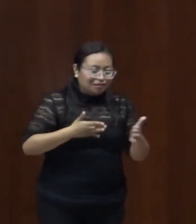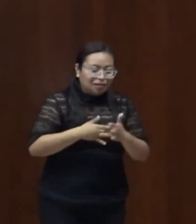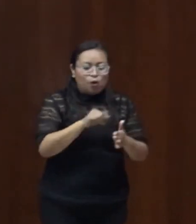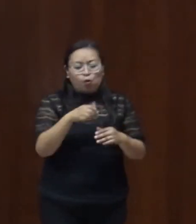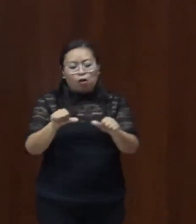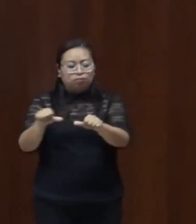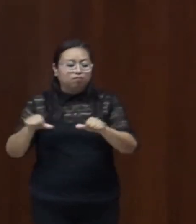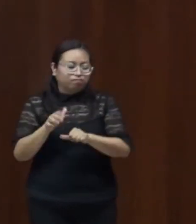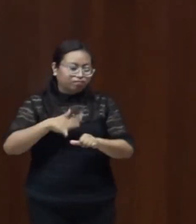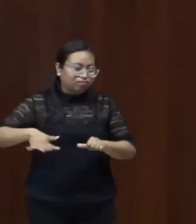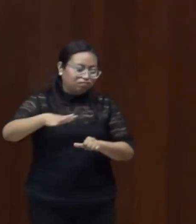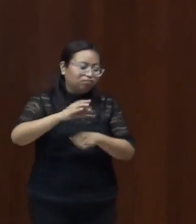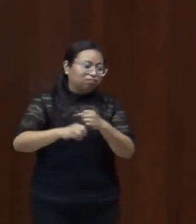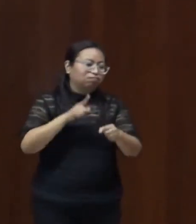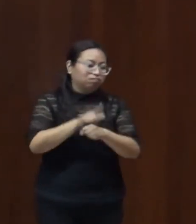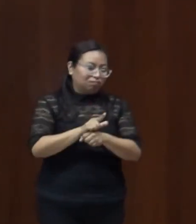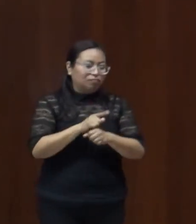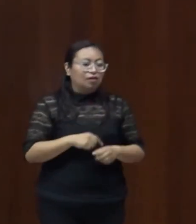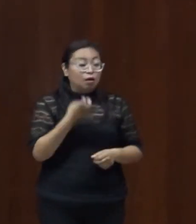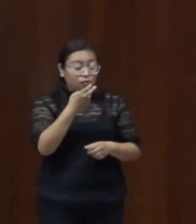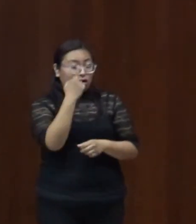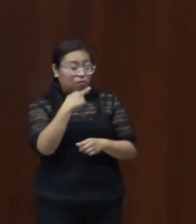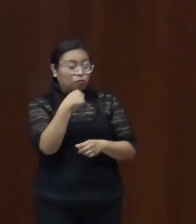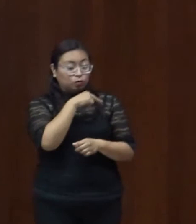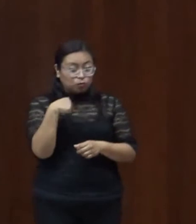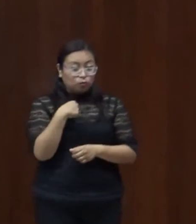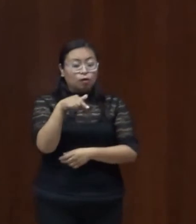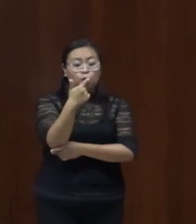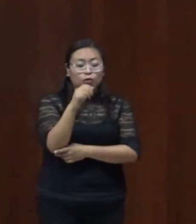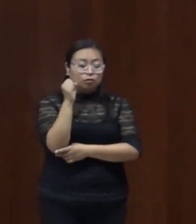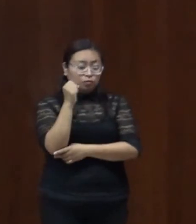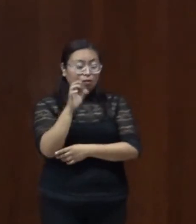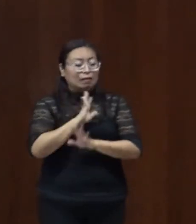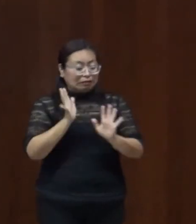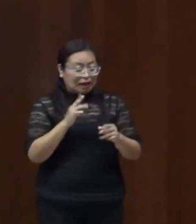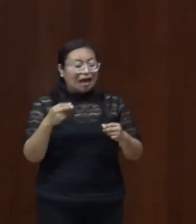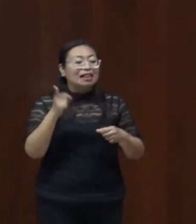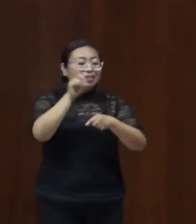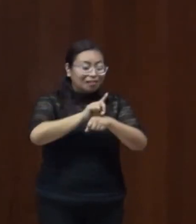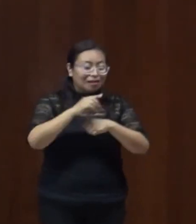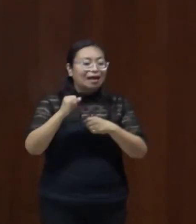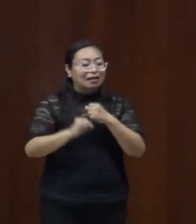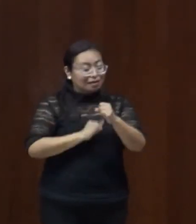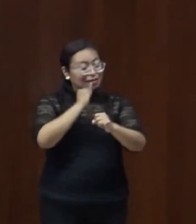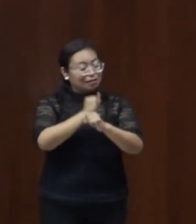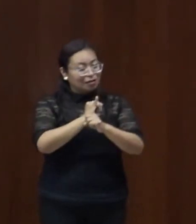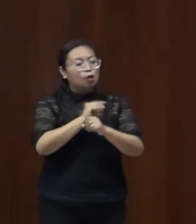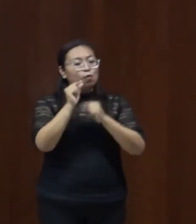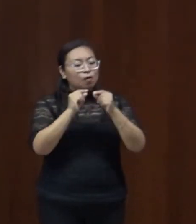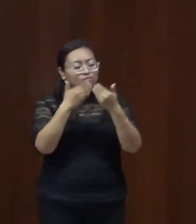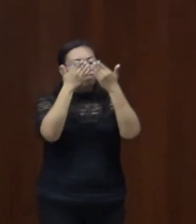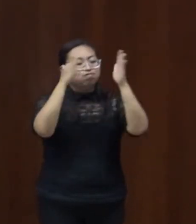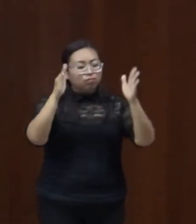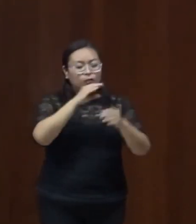Tenemos la esperanza que la creación de este Día Internacional de las Mujeres con Discapacidad dé pie a una mayor conciencia